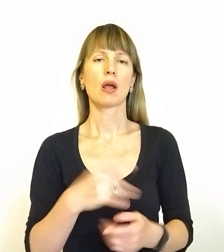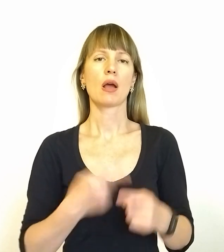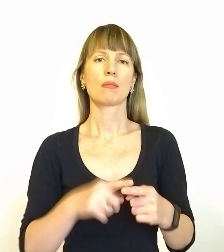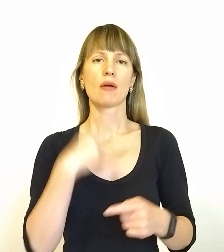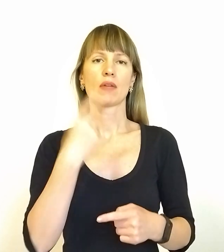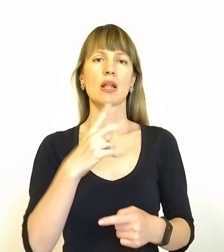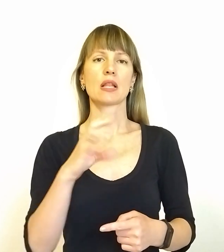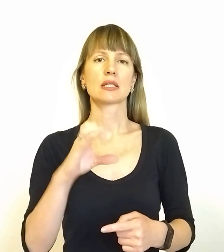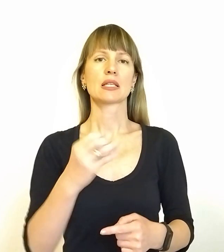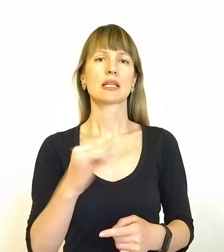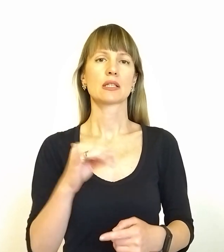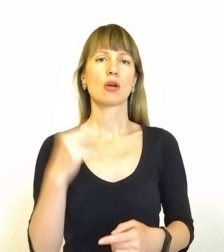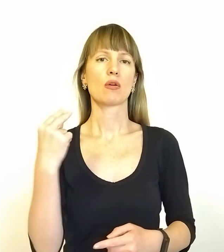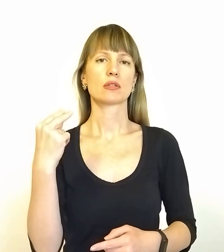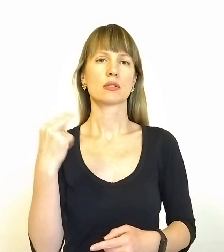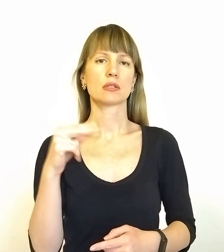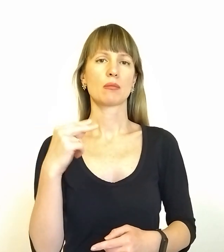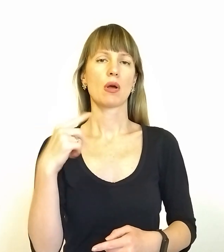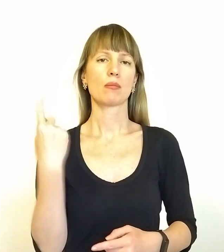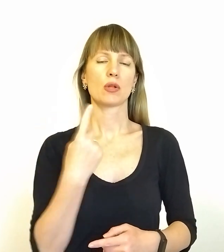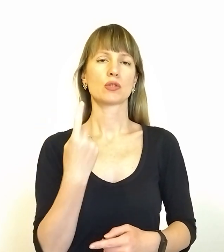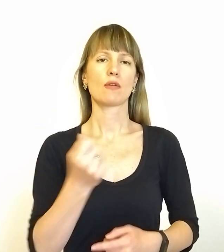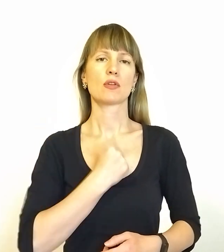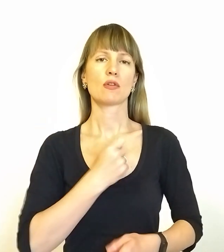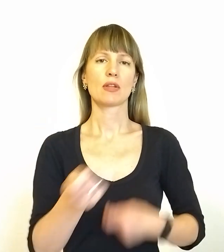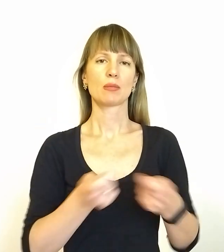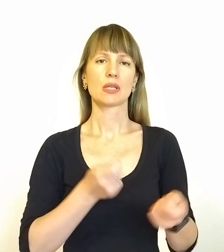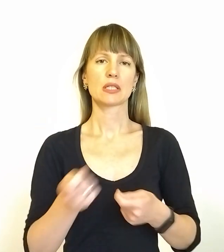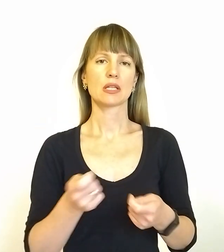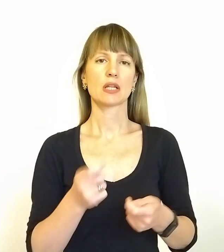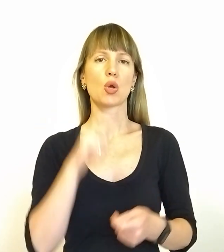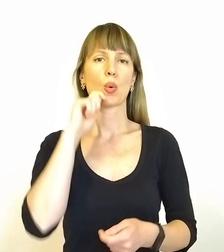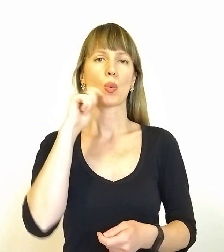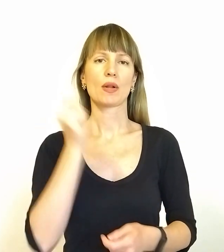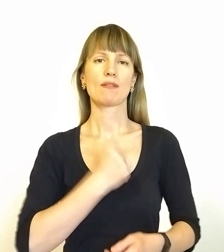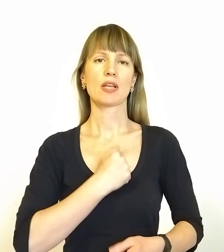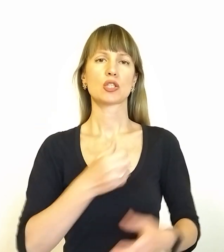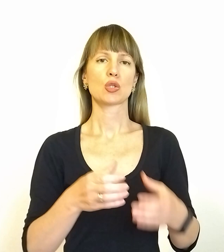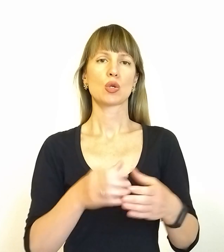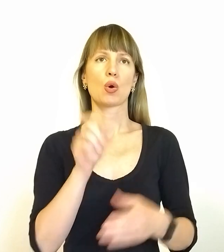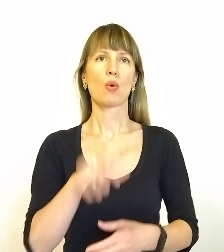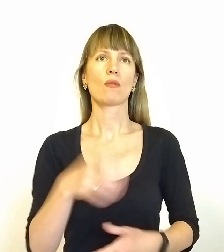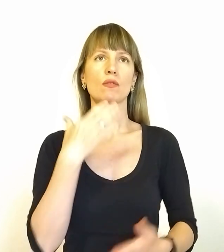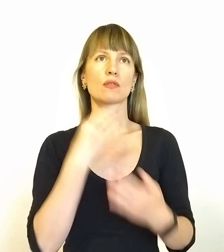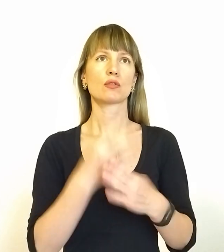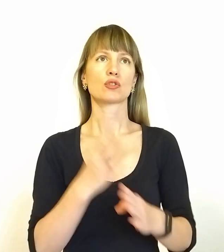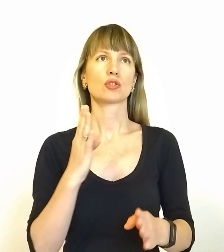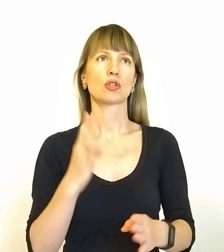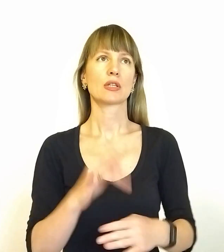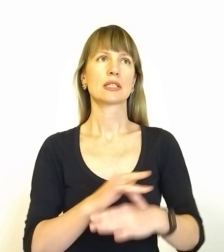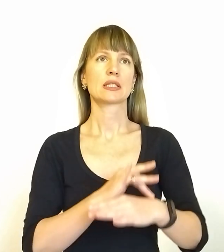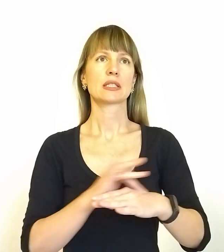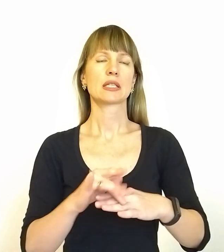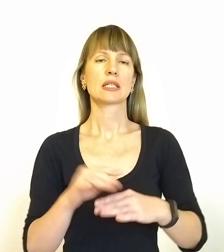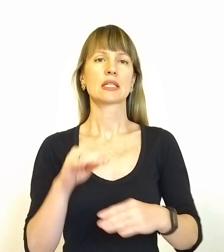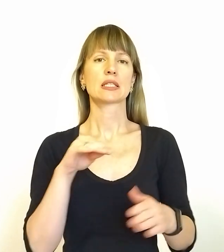йдеться на сайті обласної військової адміністрації. Українські військові у свою чергу знищили склад із